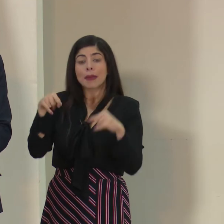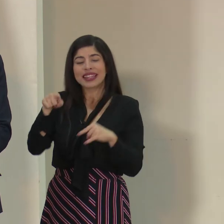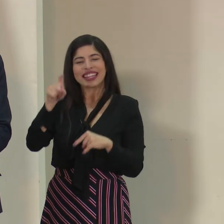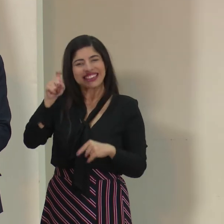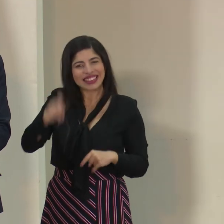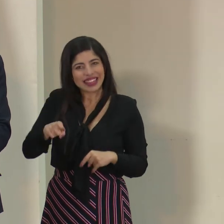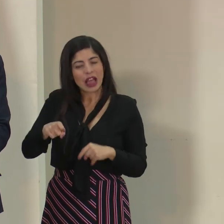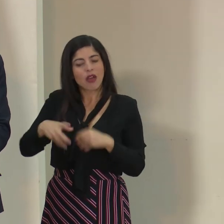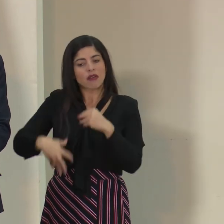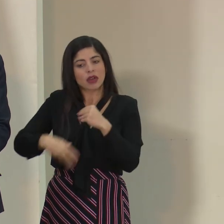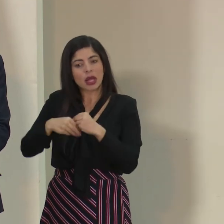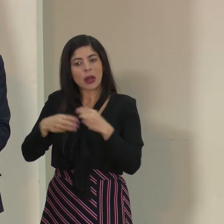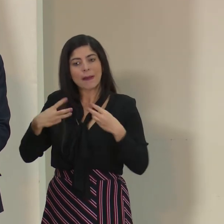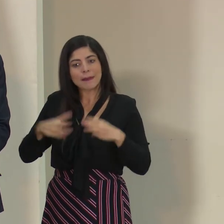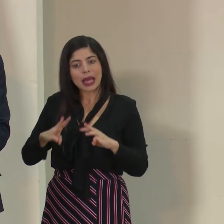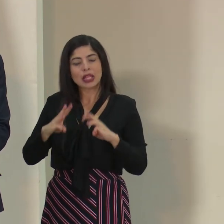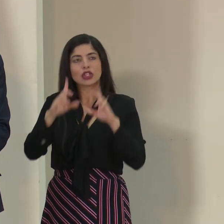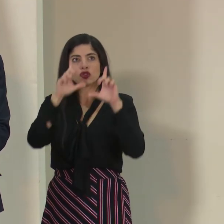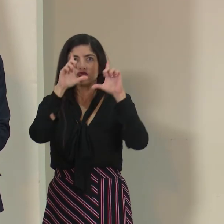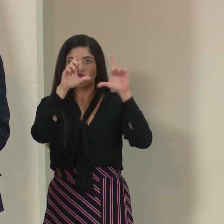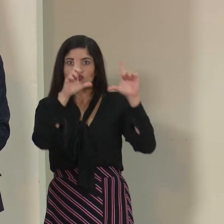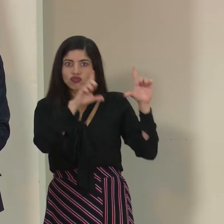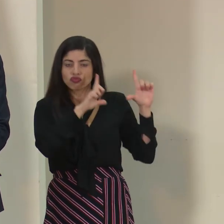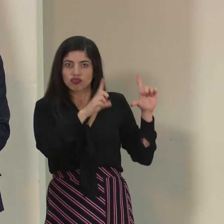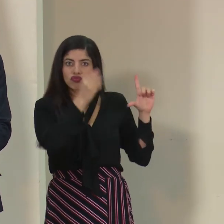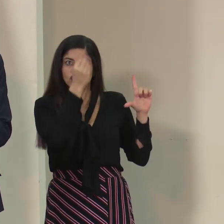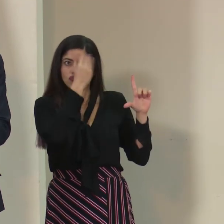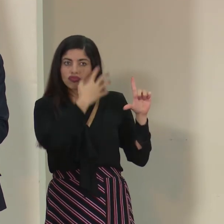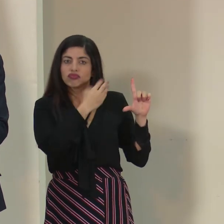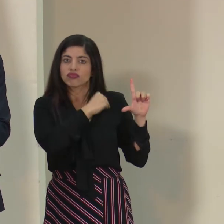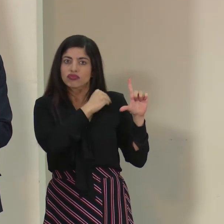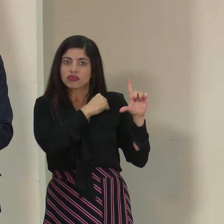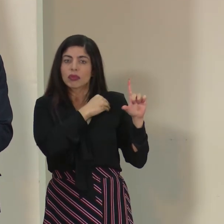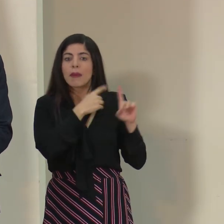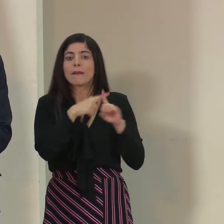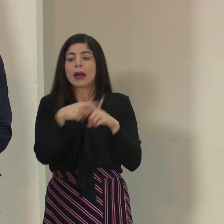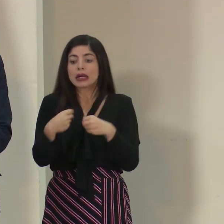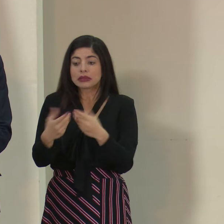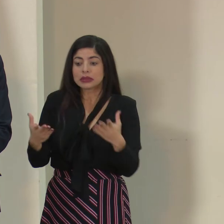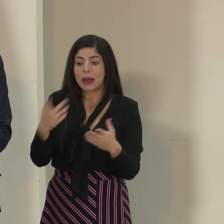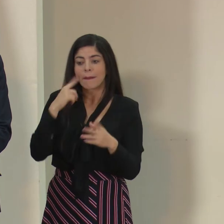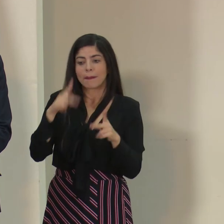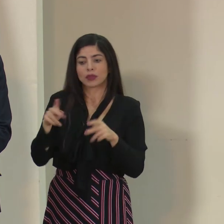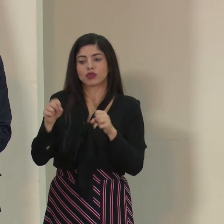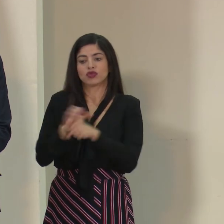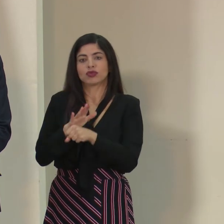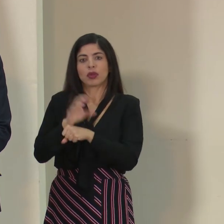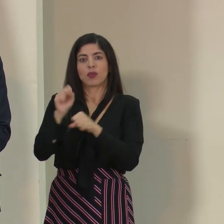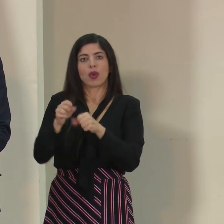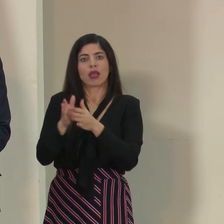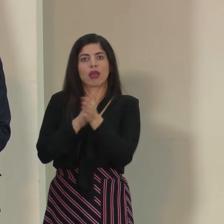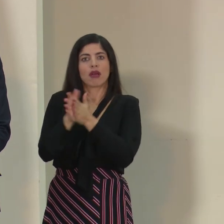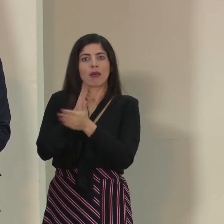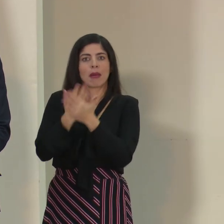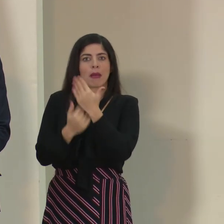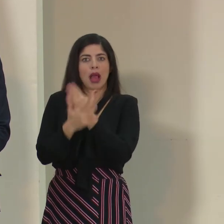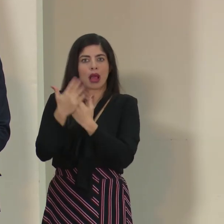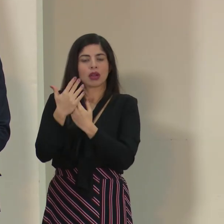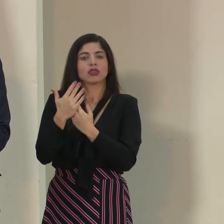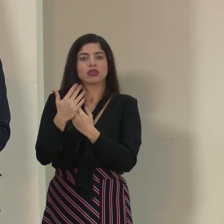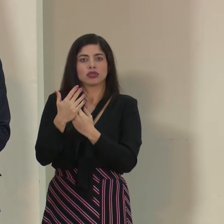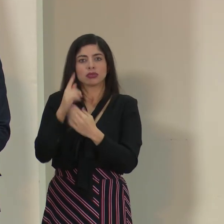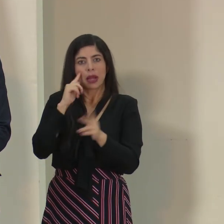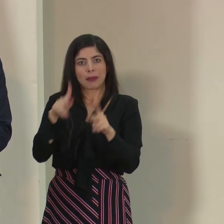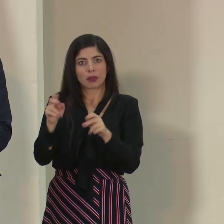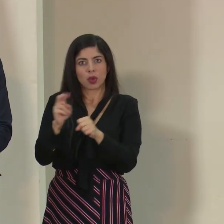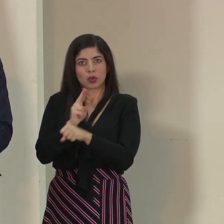contemplen las medidas de señalización y de poner las condiciones para el aseo de las manos a disposición